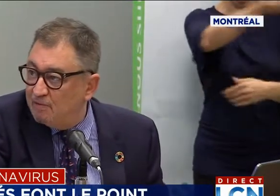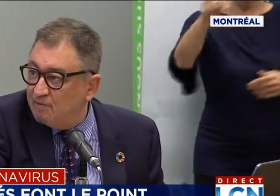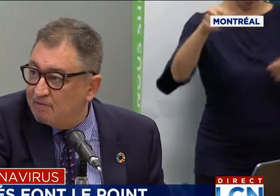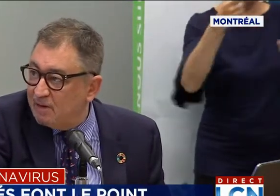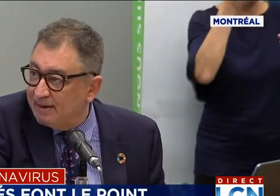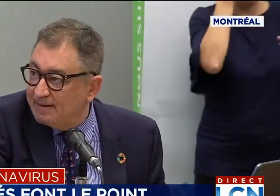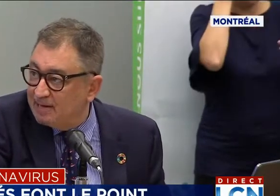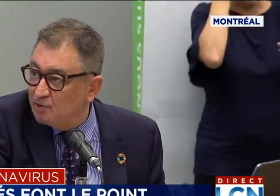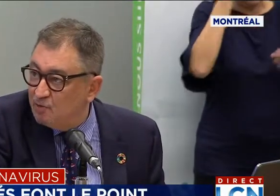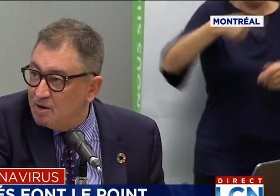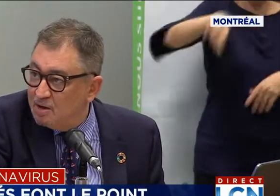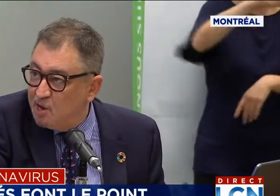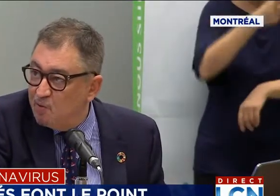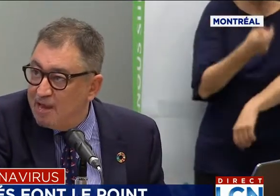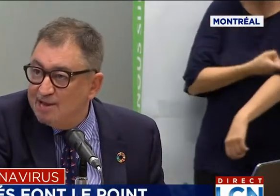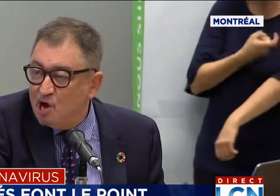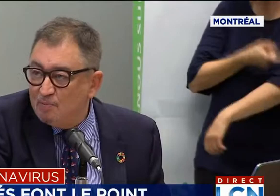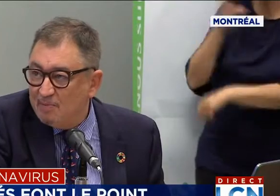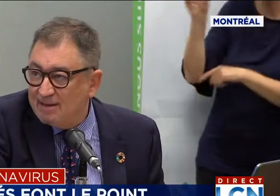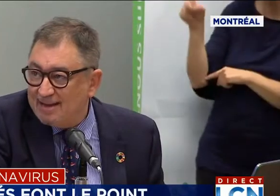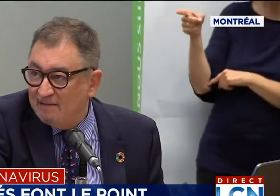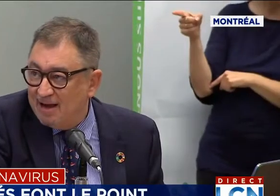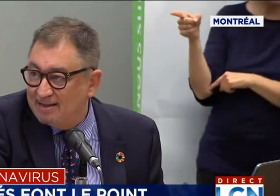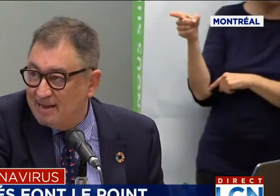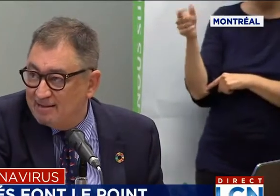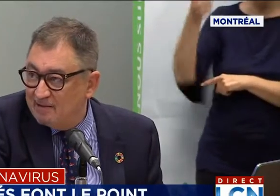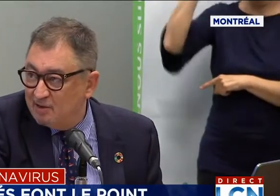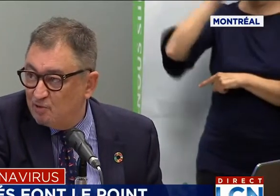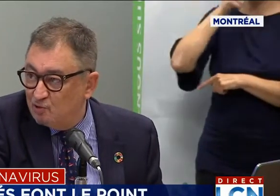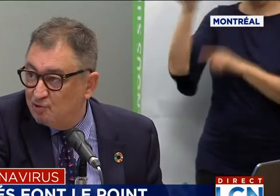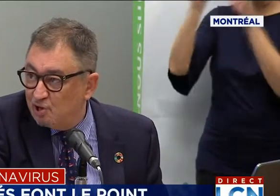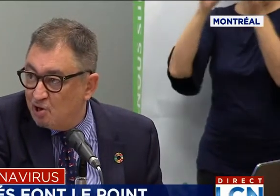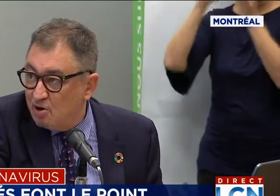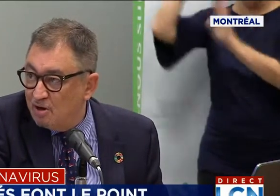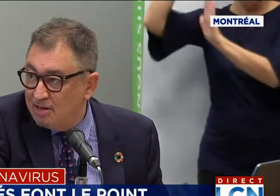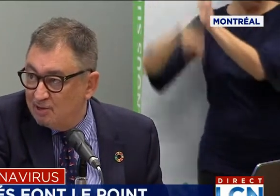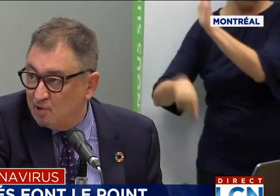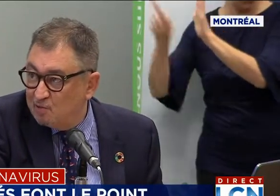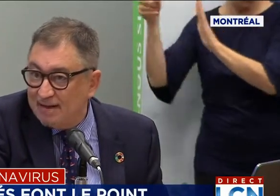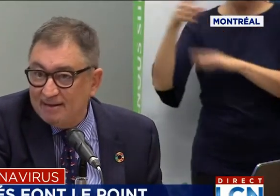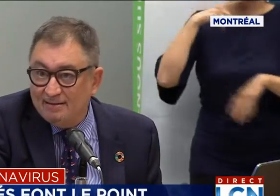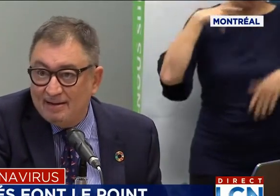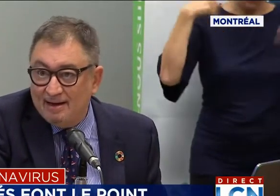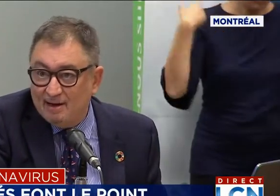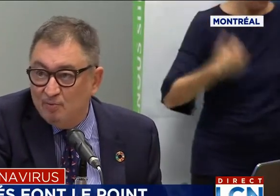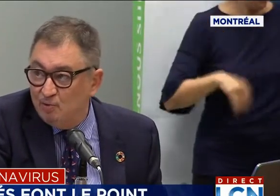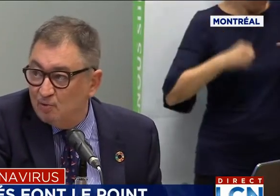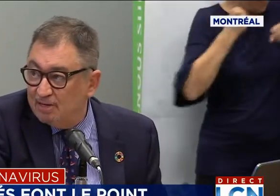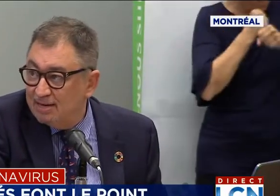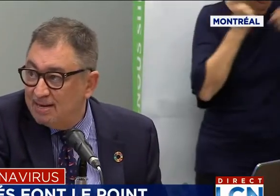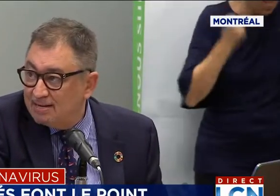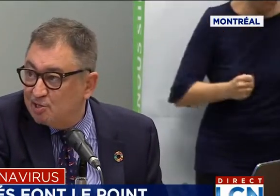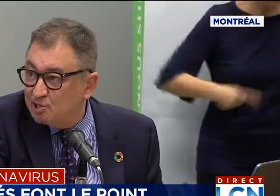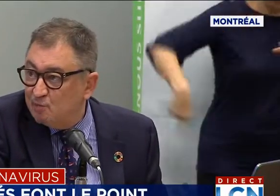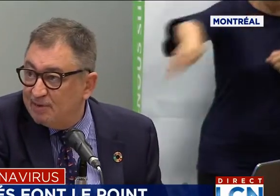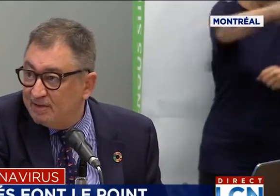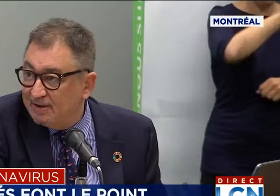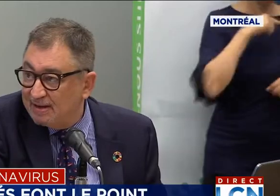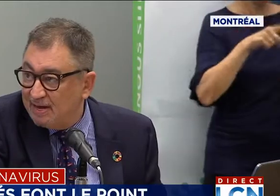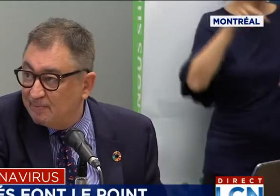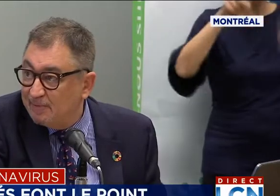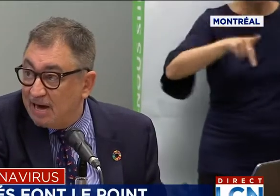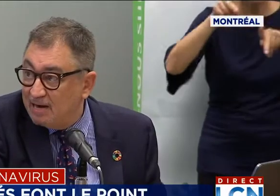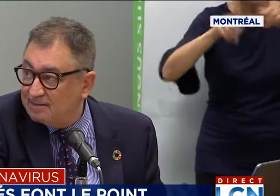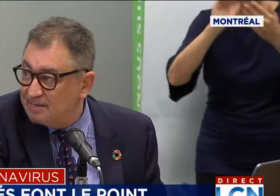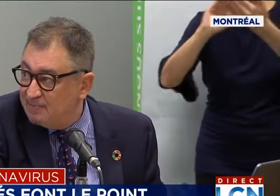Drouin va pouvoir vous en parler tantôt, Il y a eu énormément de travail qui a été fait autour de cas et de contacts dans la communauté qui ne se sont pas